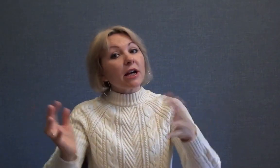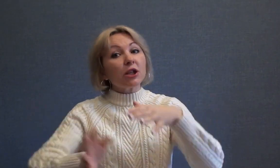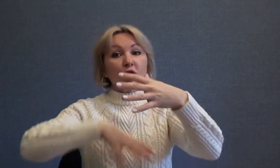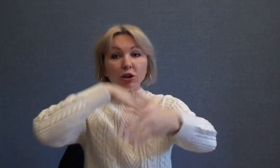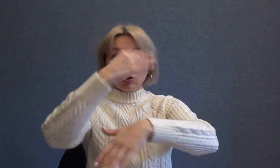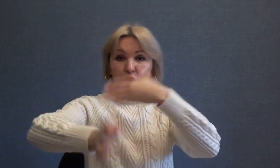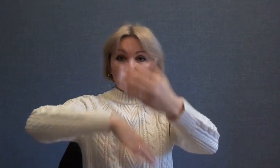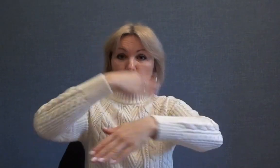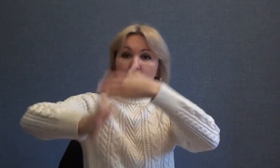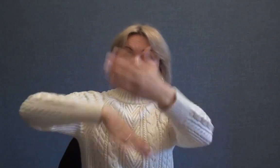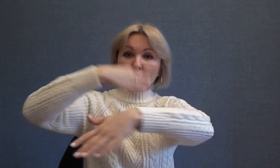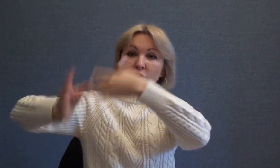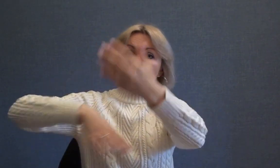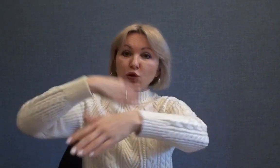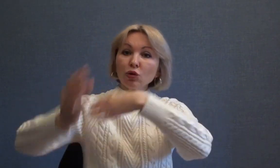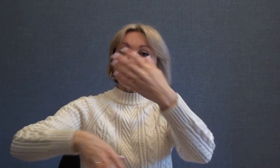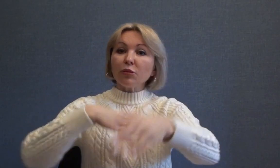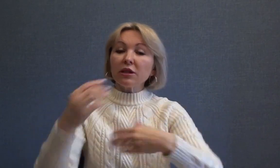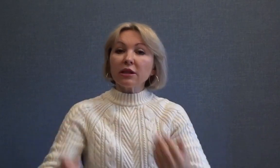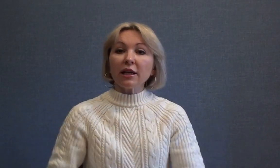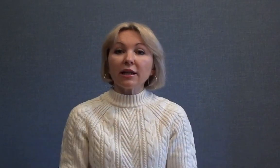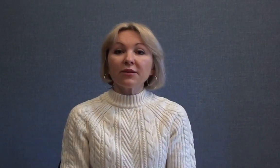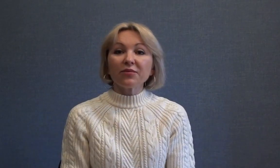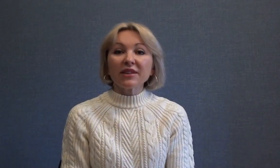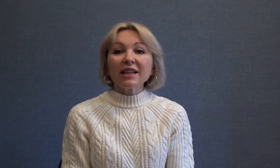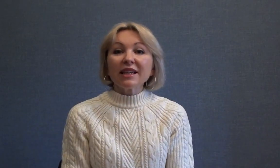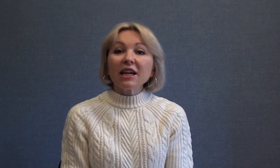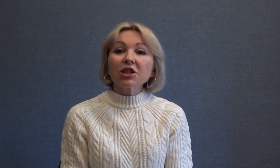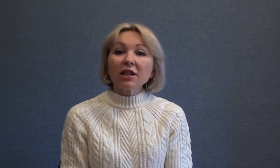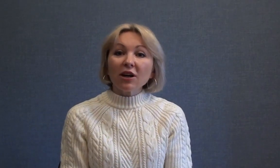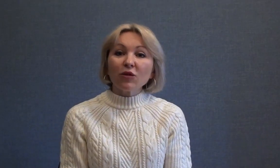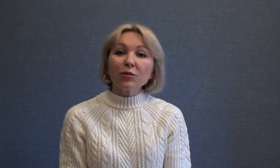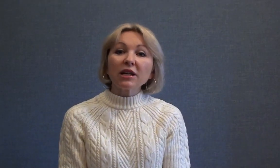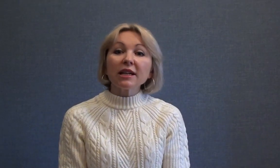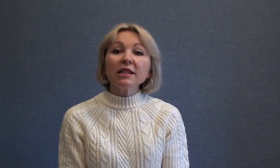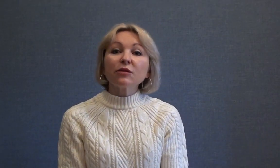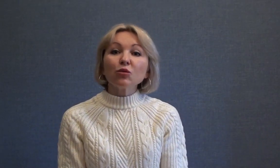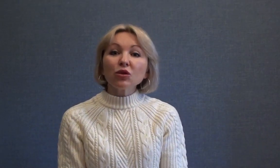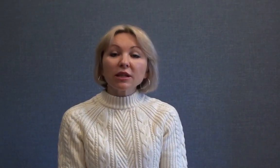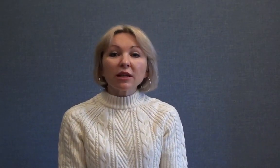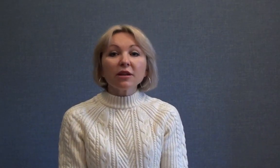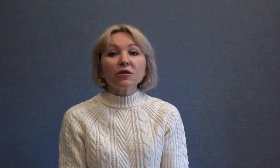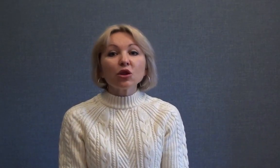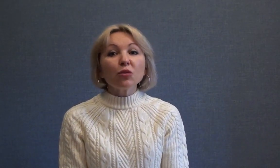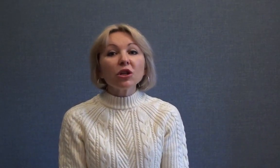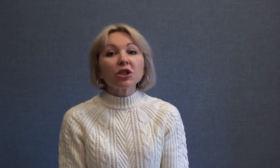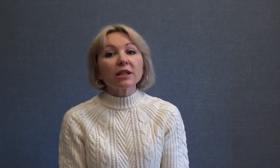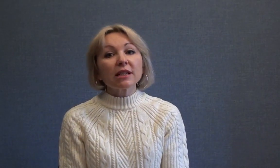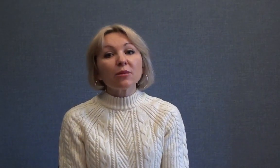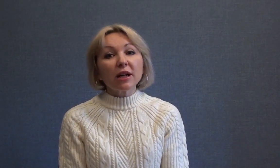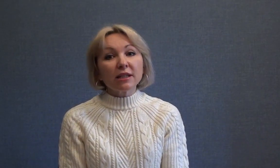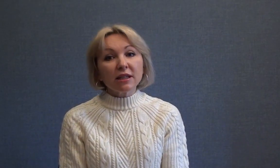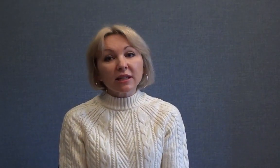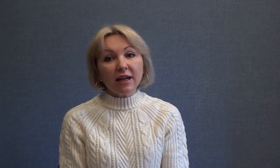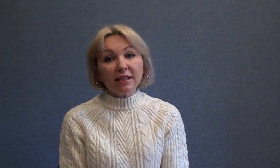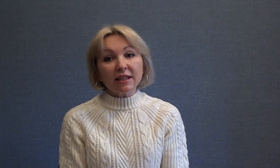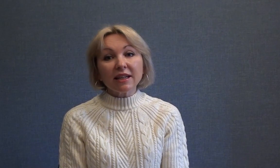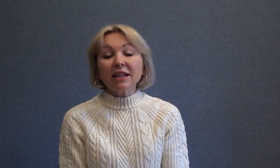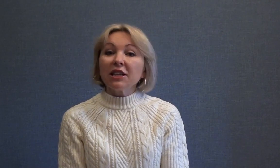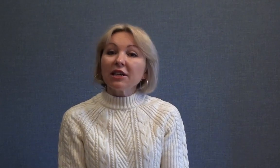также сильной-сильной вьюги и метели. Я желаю вам находить в музыке всё больше разнообразных красок и